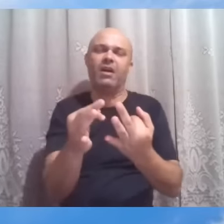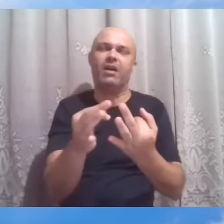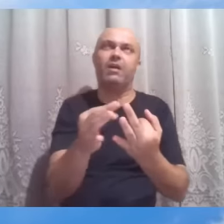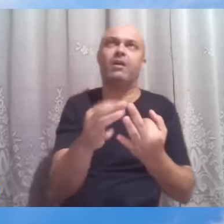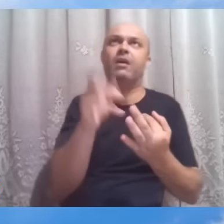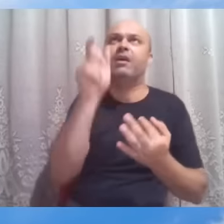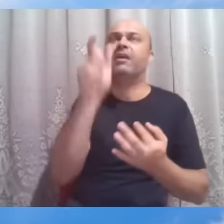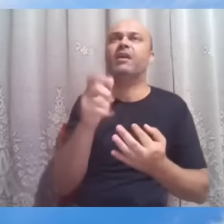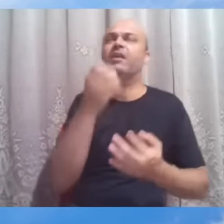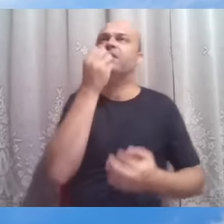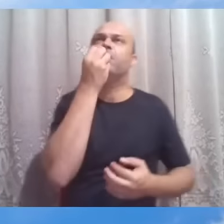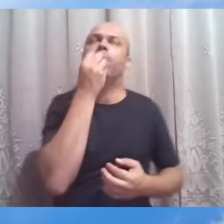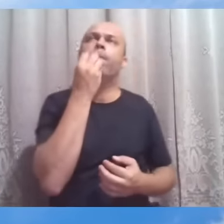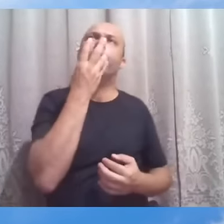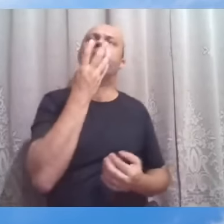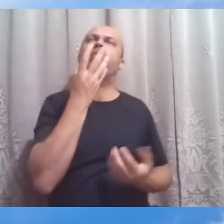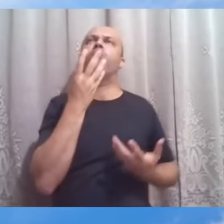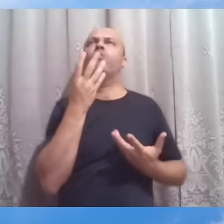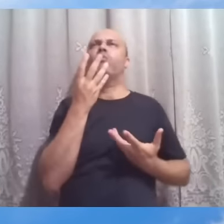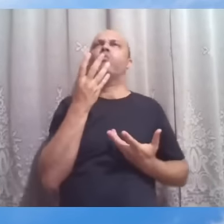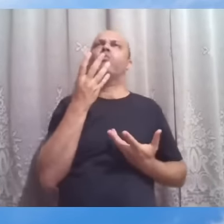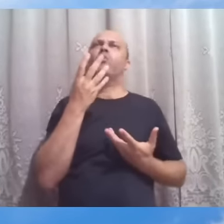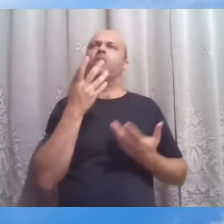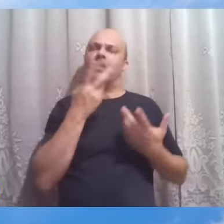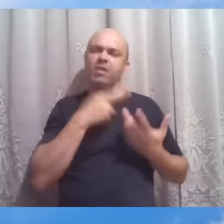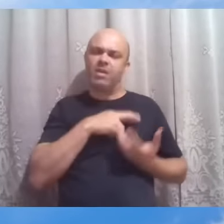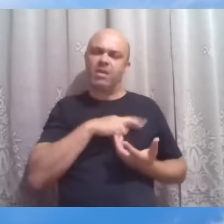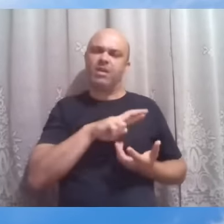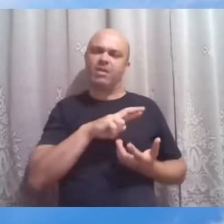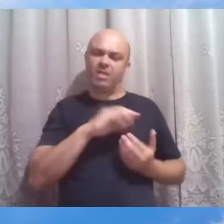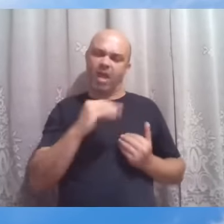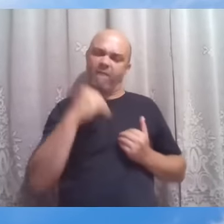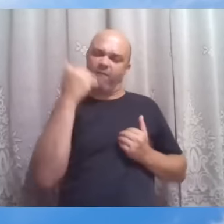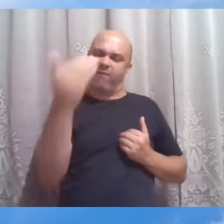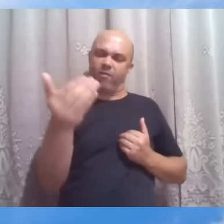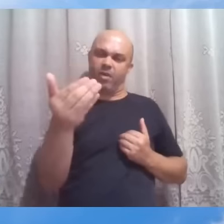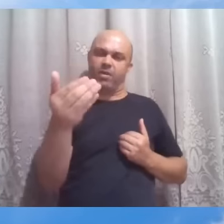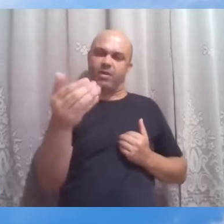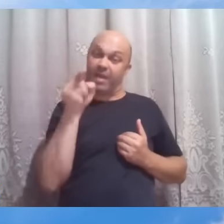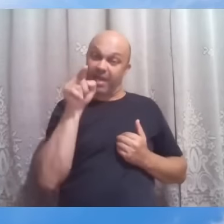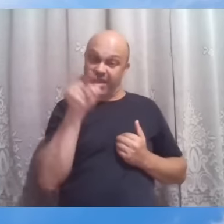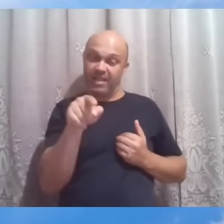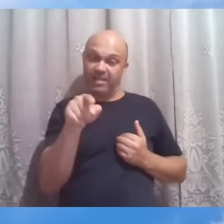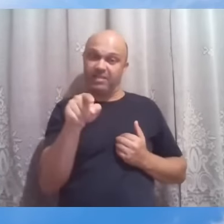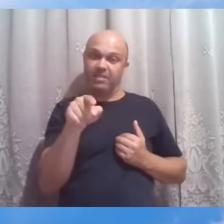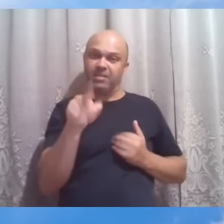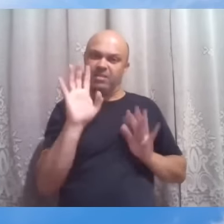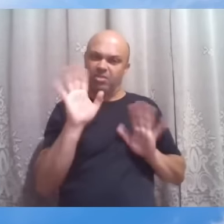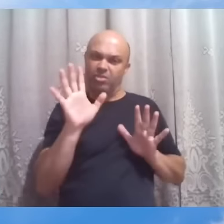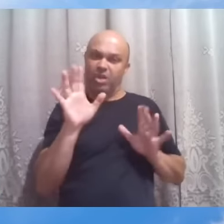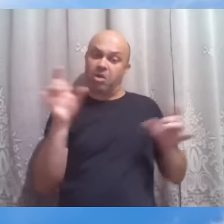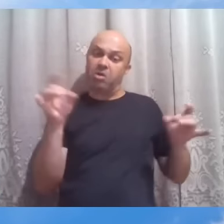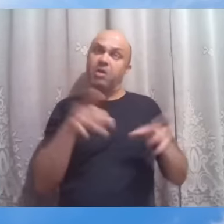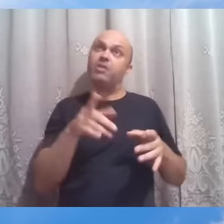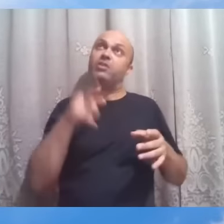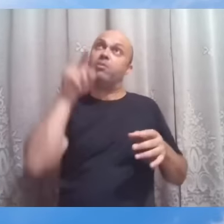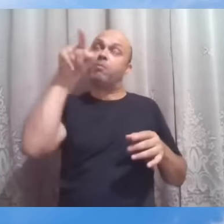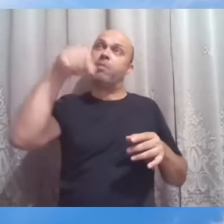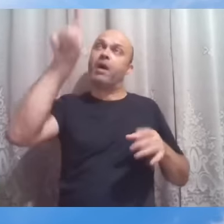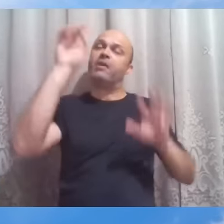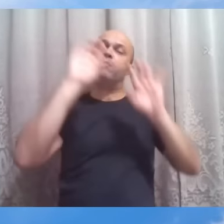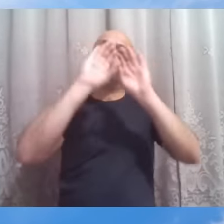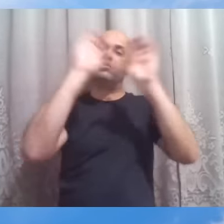são hábeis na religiosidade exterior estariam então automaticamente garantidos nos céus aqueles que